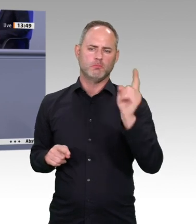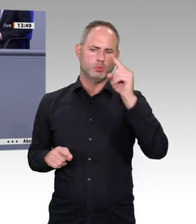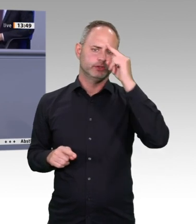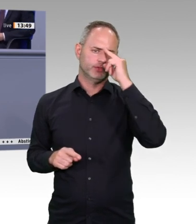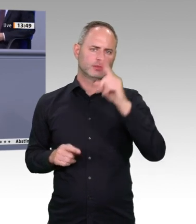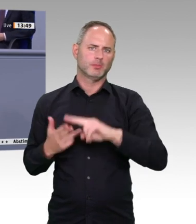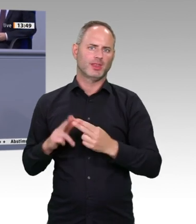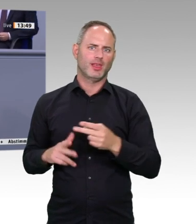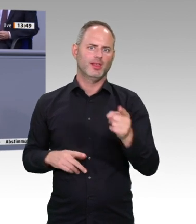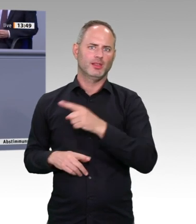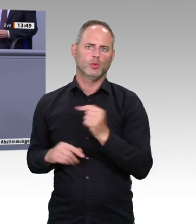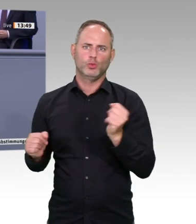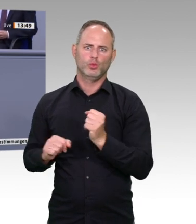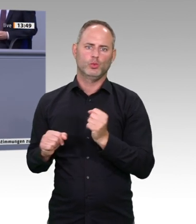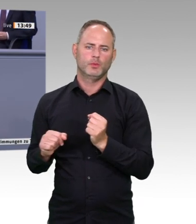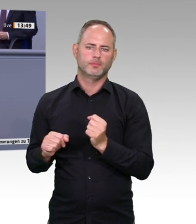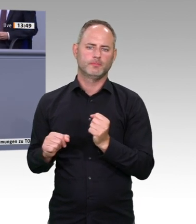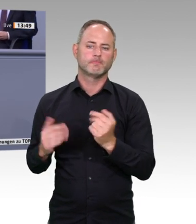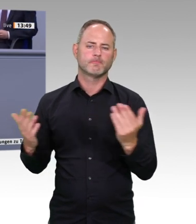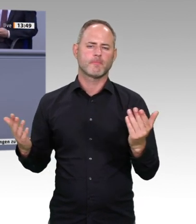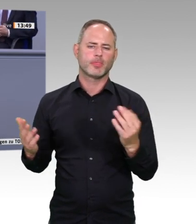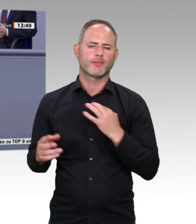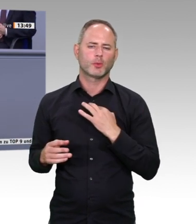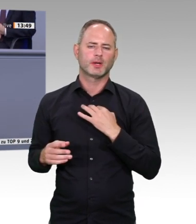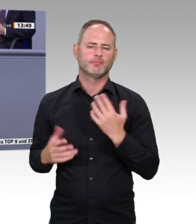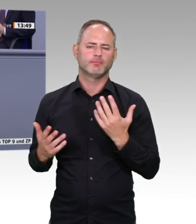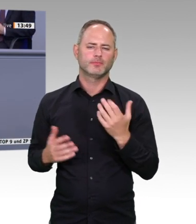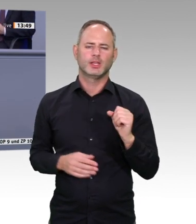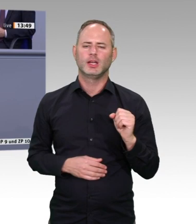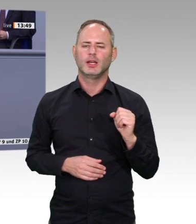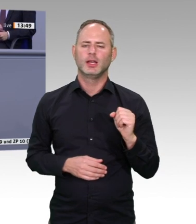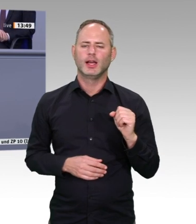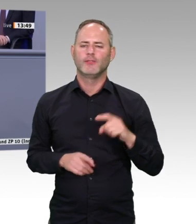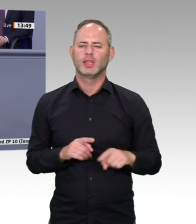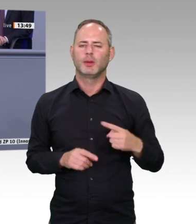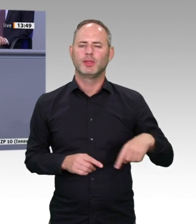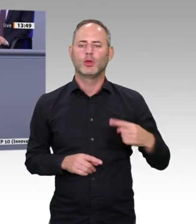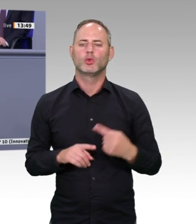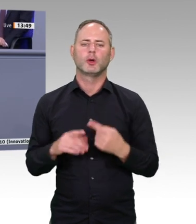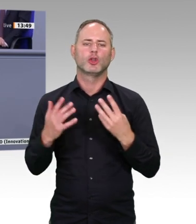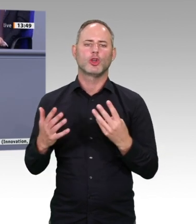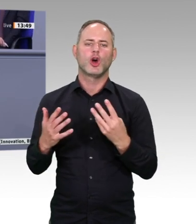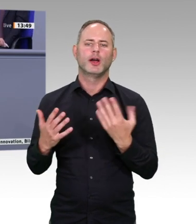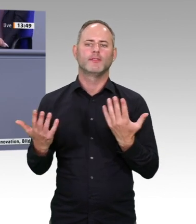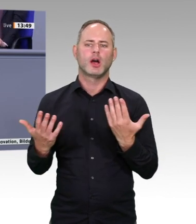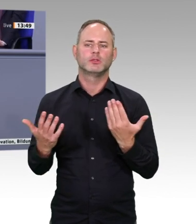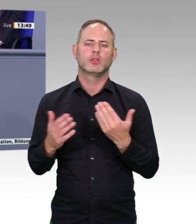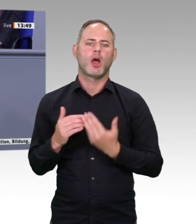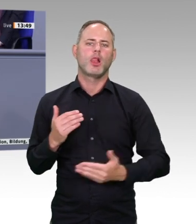sprechen, hat sich die Welt um uns herum trotzdem weiterentwickelt. Und wir dürfen nicht den gleichen Fehler nochmal machen. Wir haben